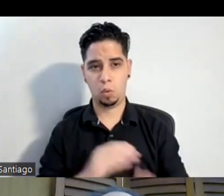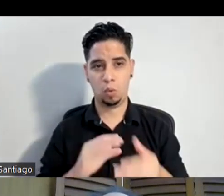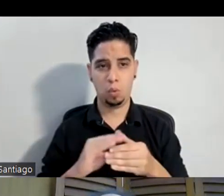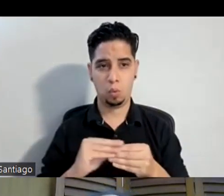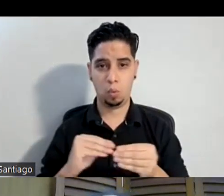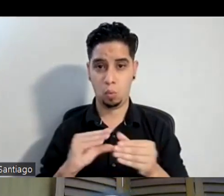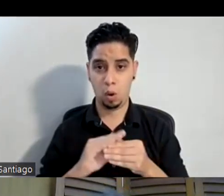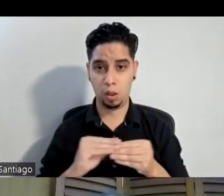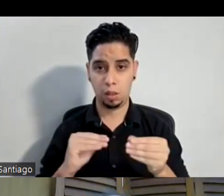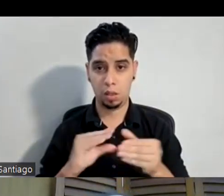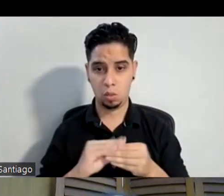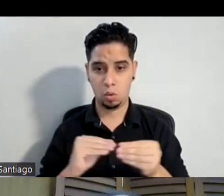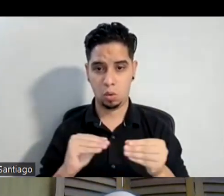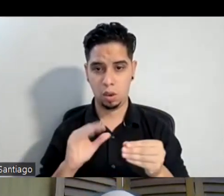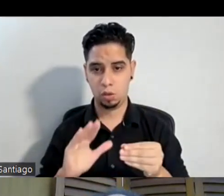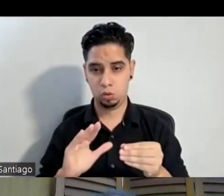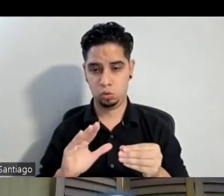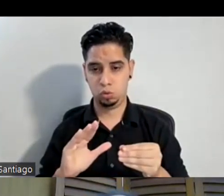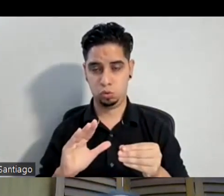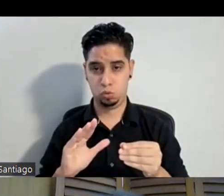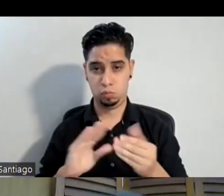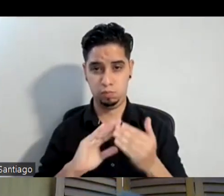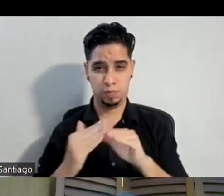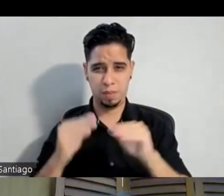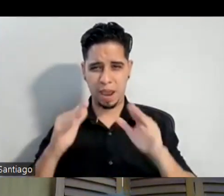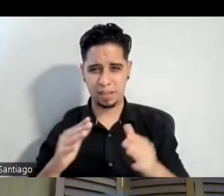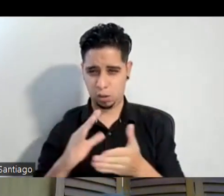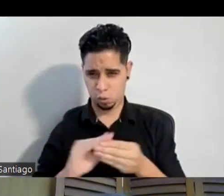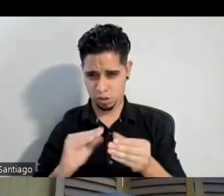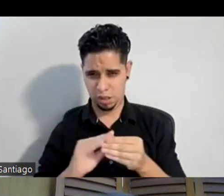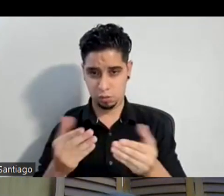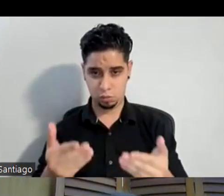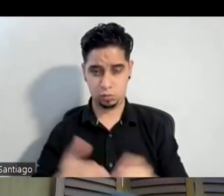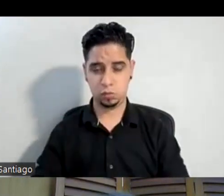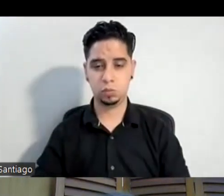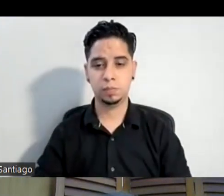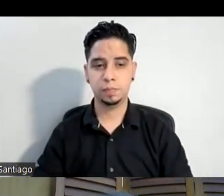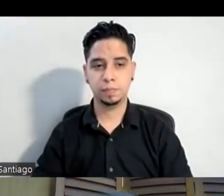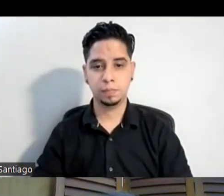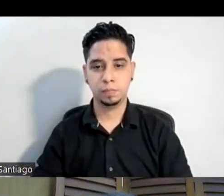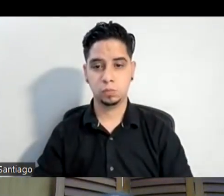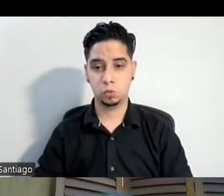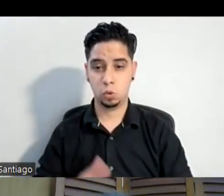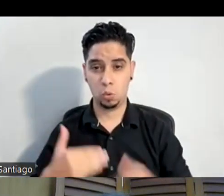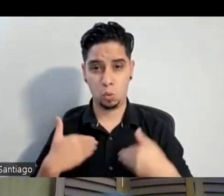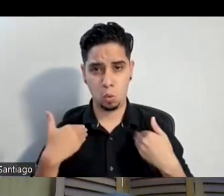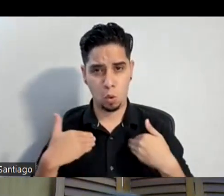llega? Exacto ¿Cómo llega? Porque tú eres bien joven entonces fue como que